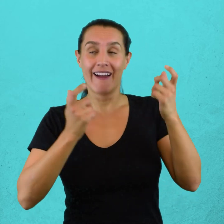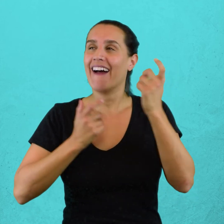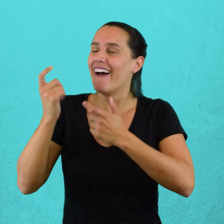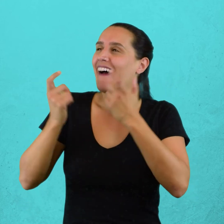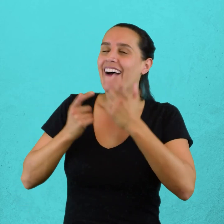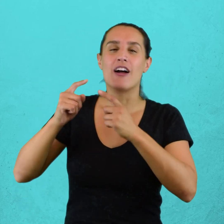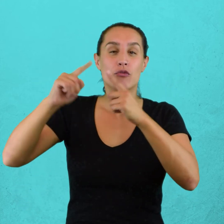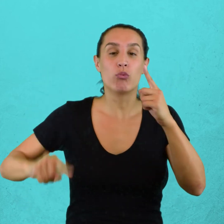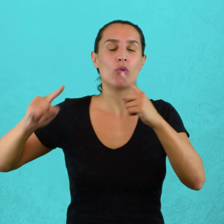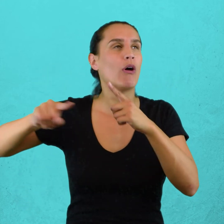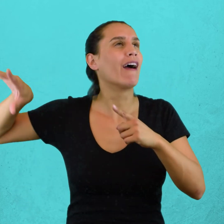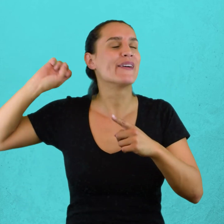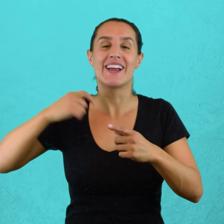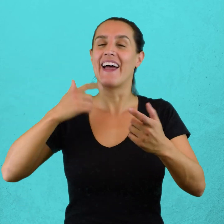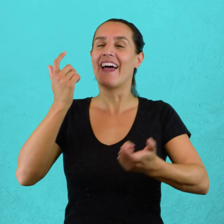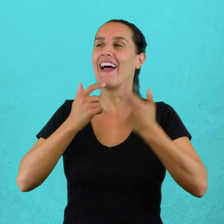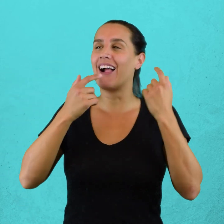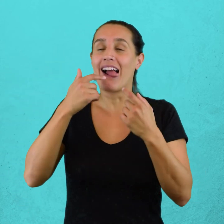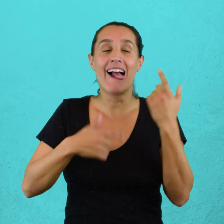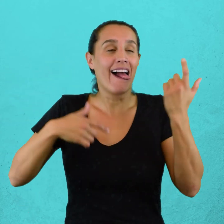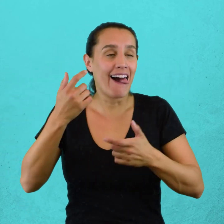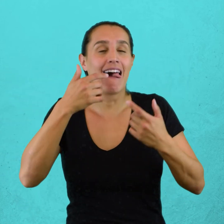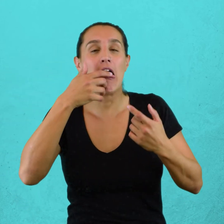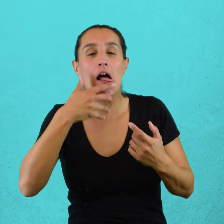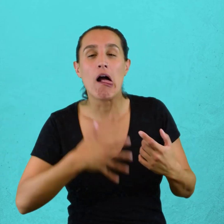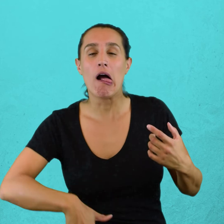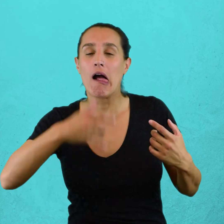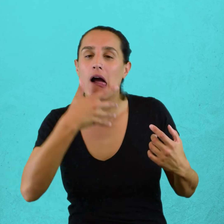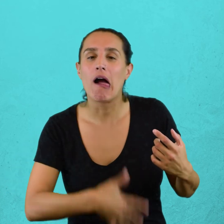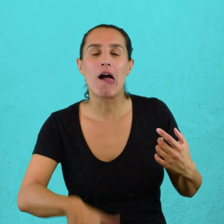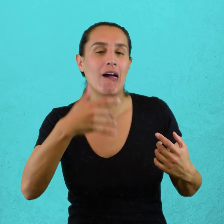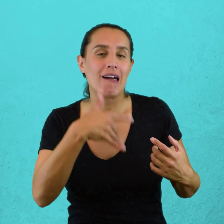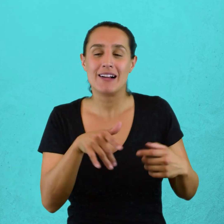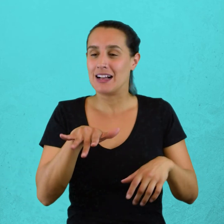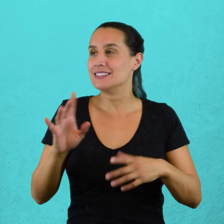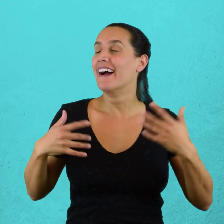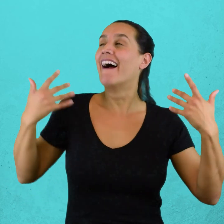entonces, echando fuera lengua y ríos de baba, radiantes de frenesí.